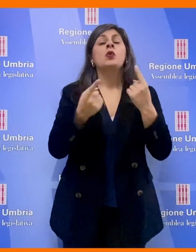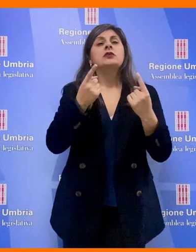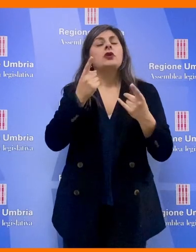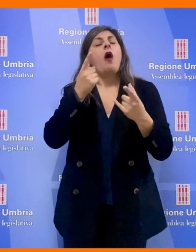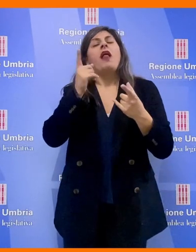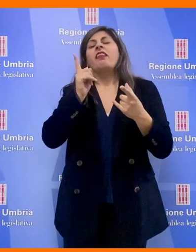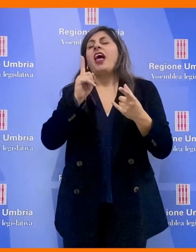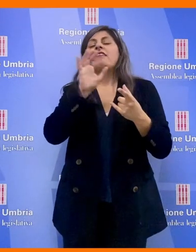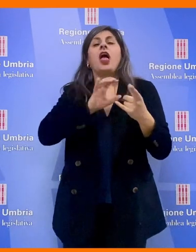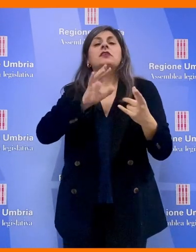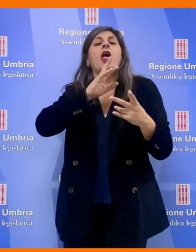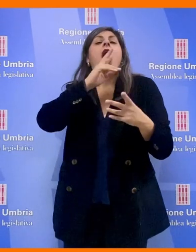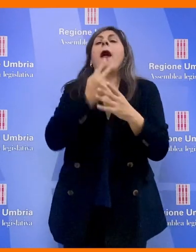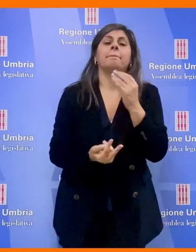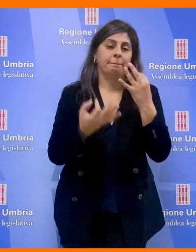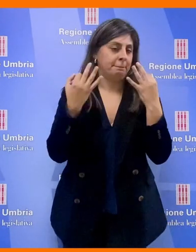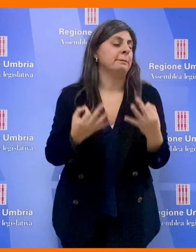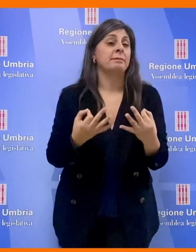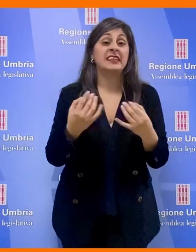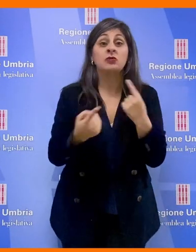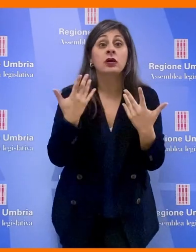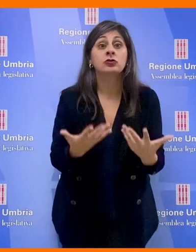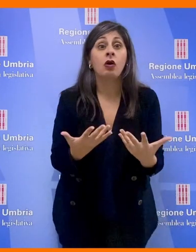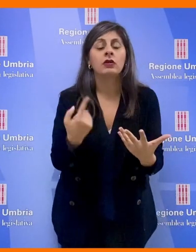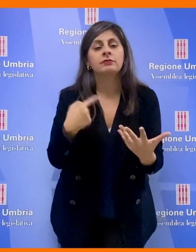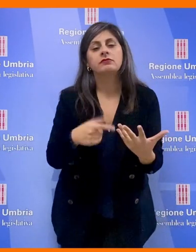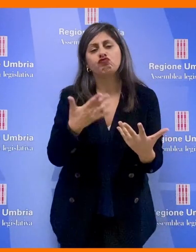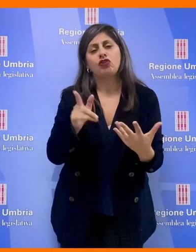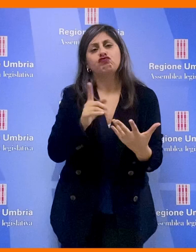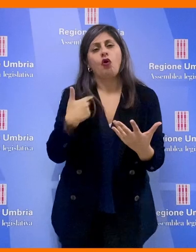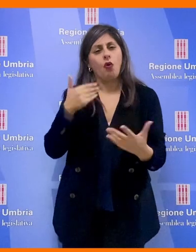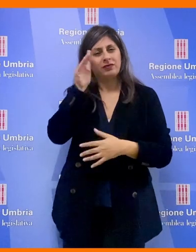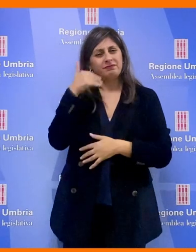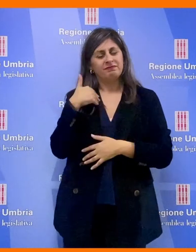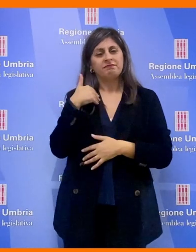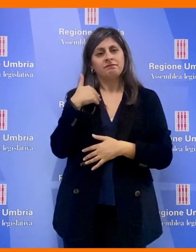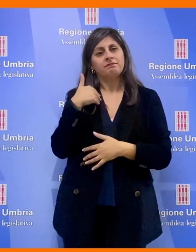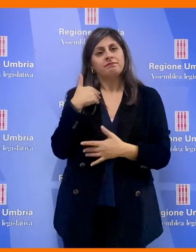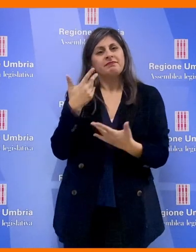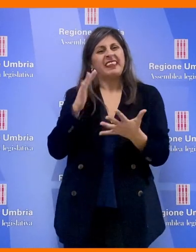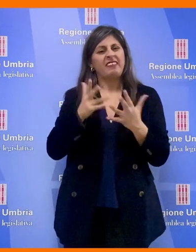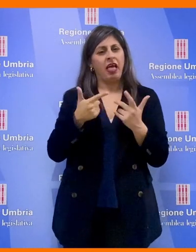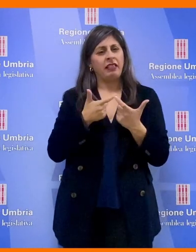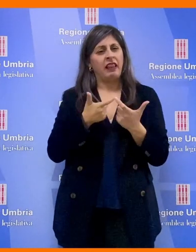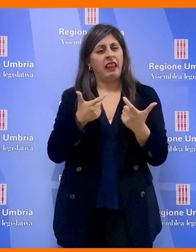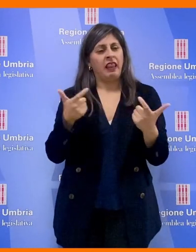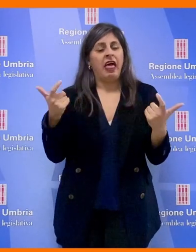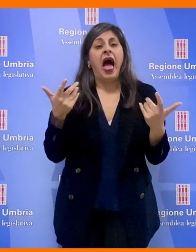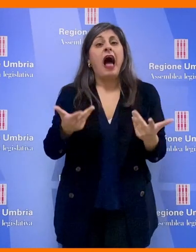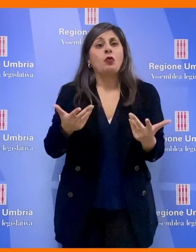La vicenda lo abbiamo sentito anche in questi giorni in cui sta diventando di drammatica attualità